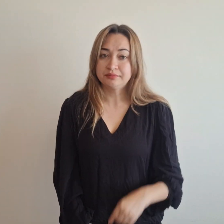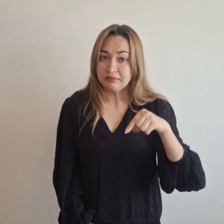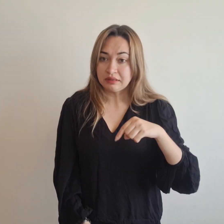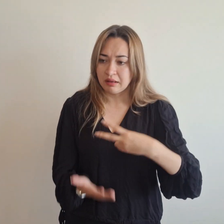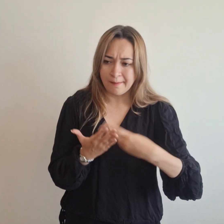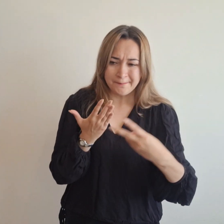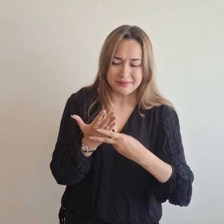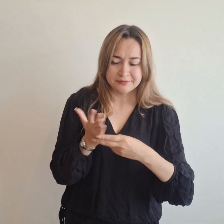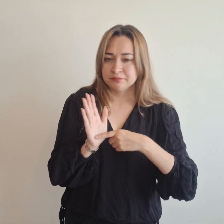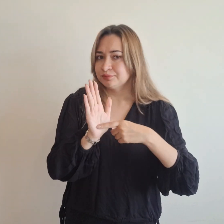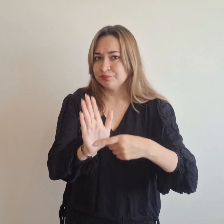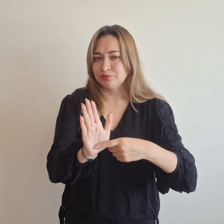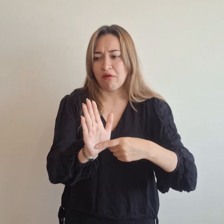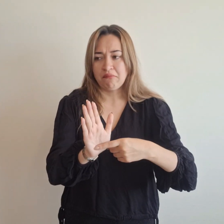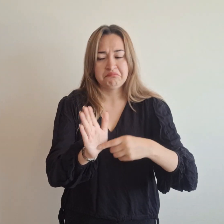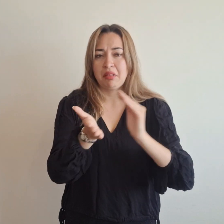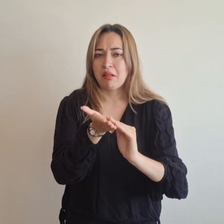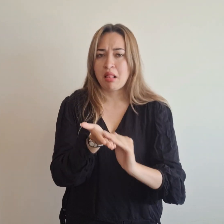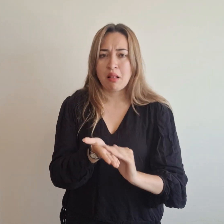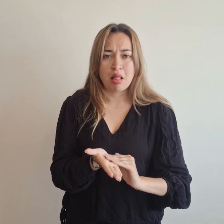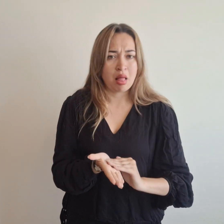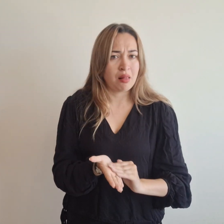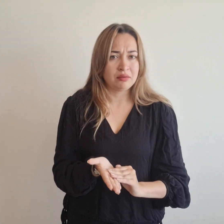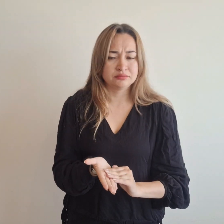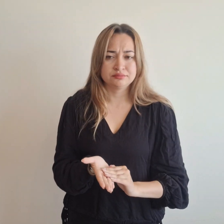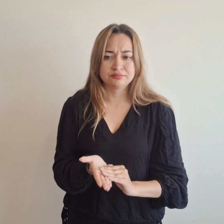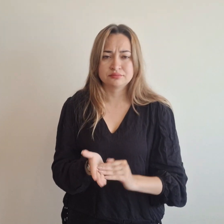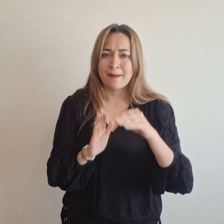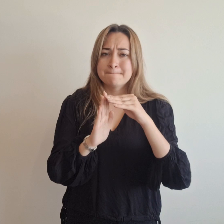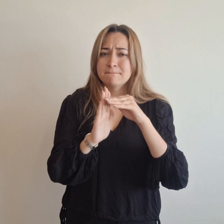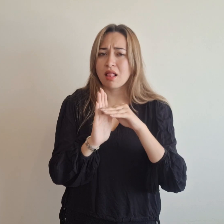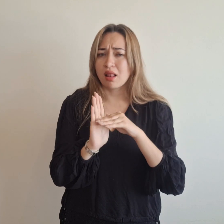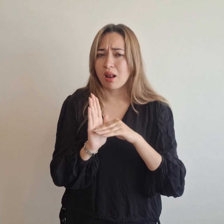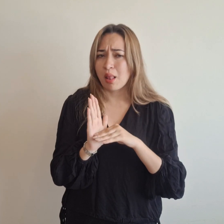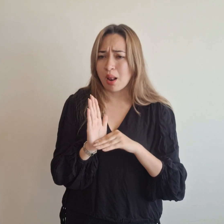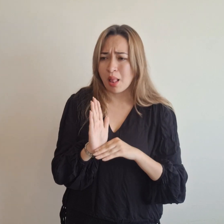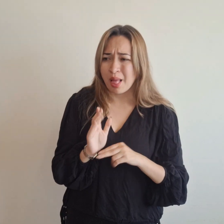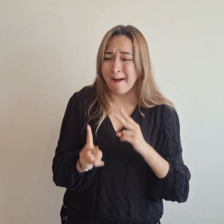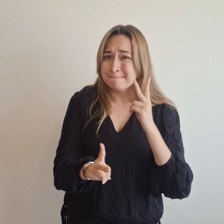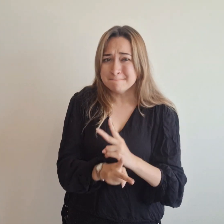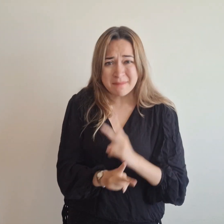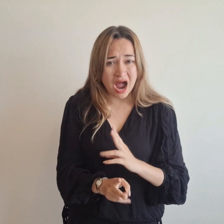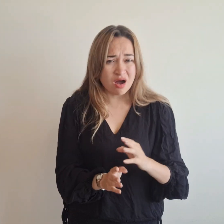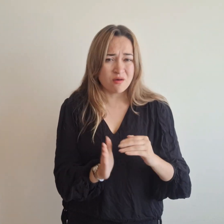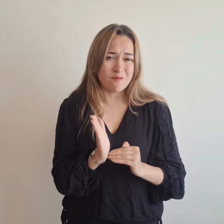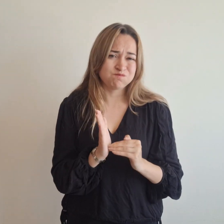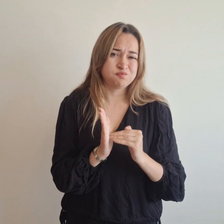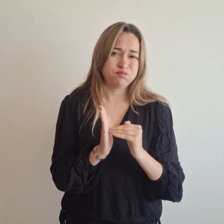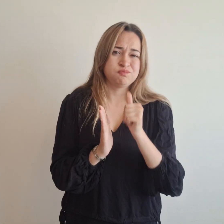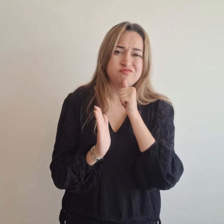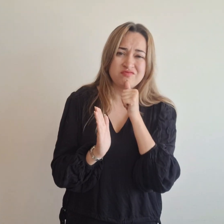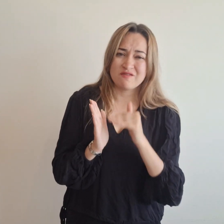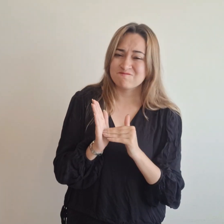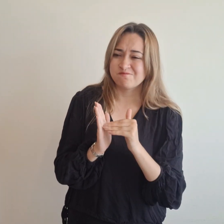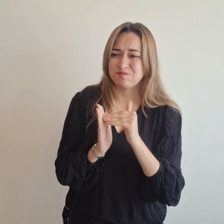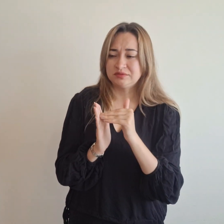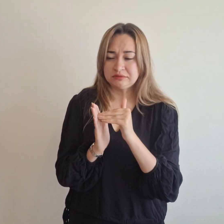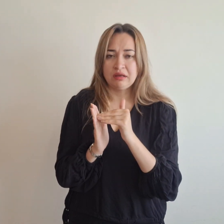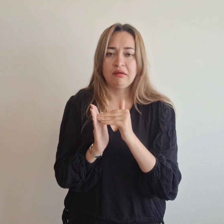representa una solución estructural que reduce considerablemente el riesgo de inundaciones, beneficiando a las actuales y